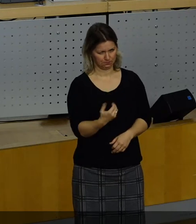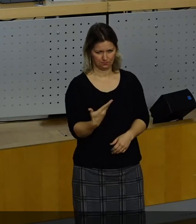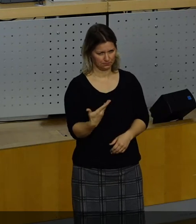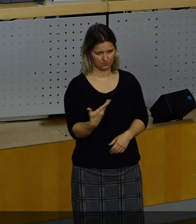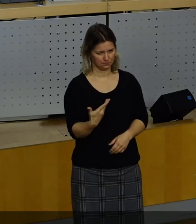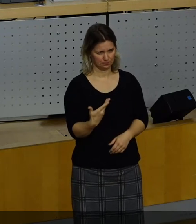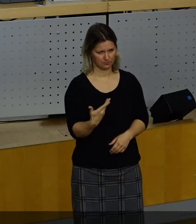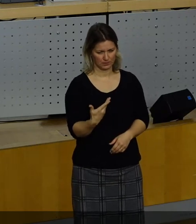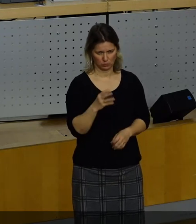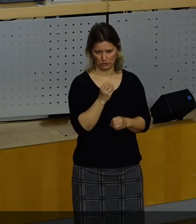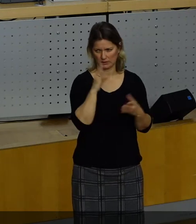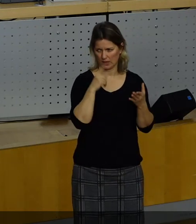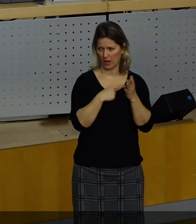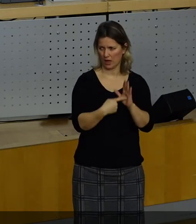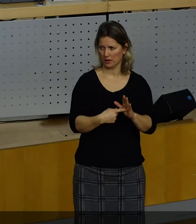sagen.